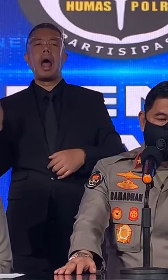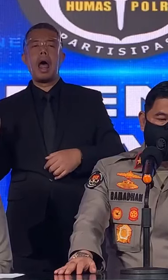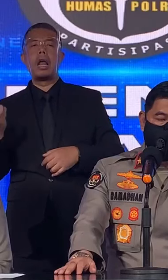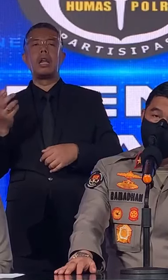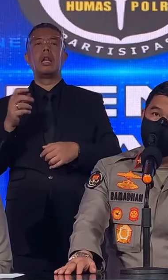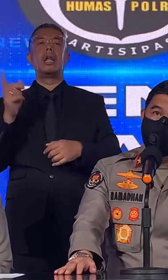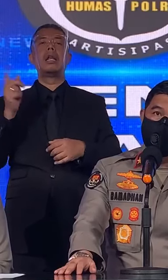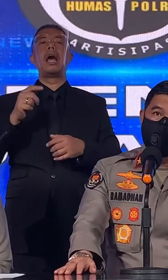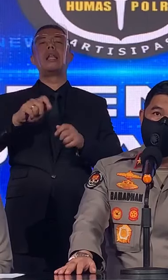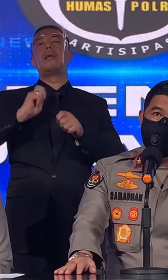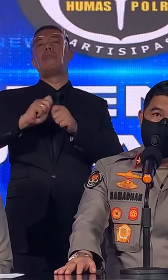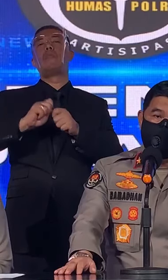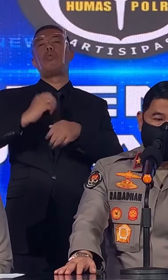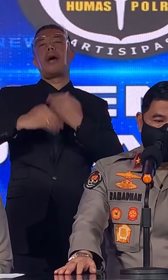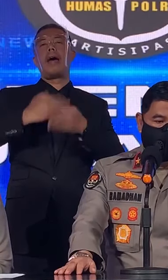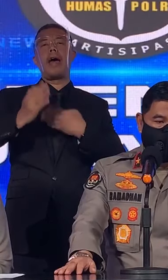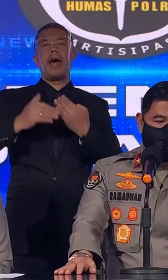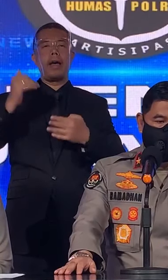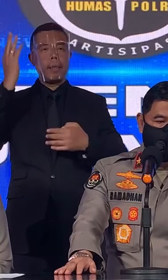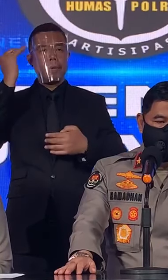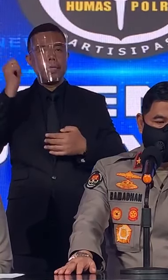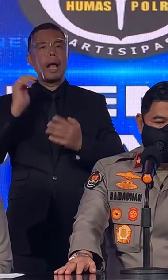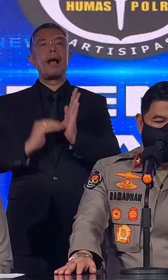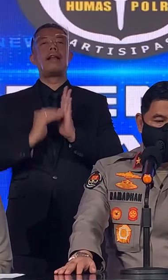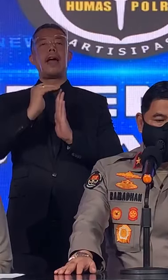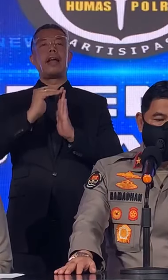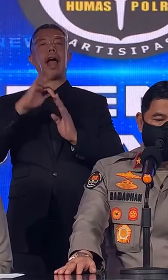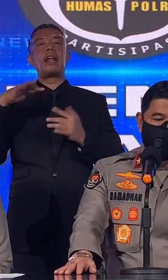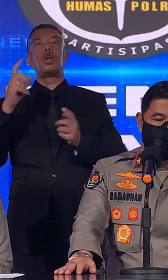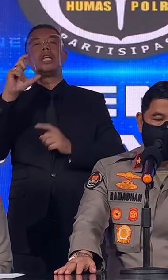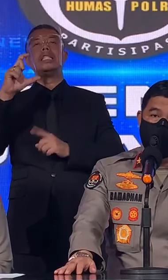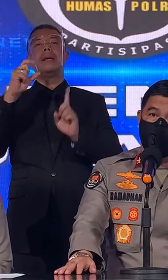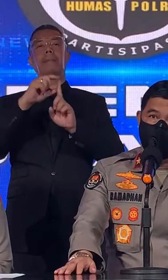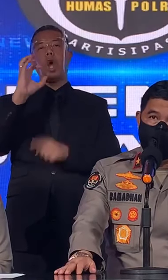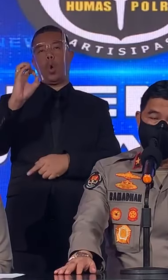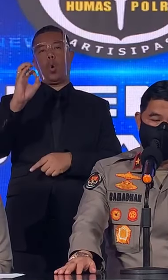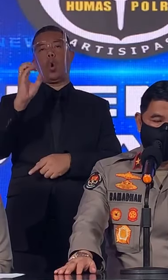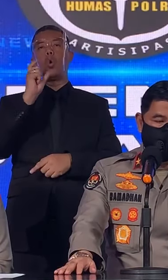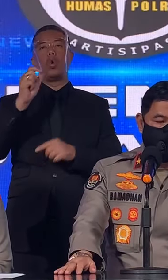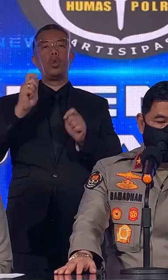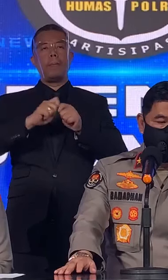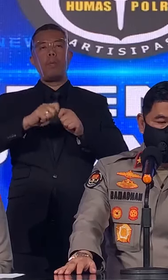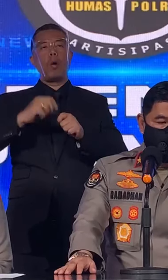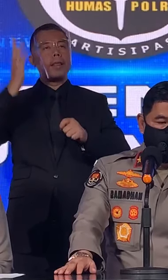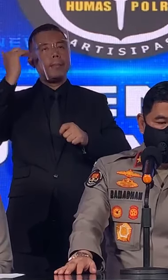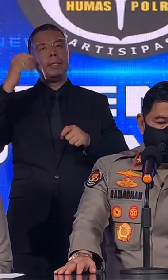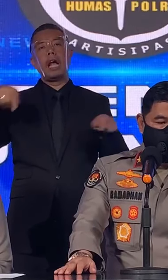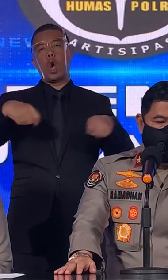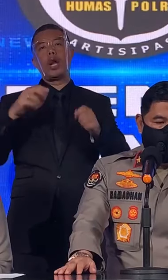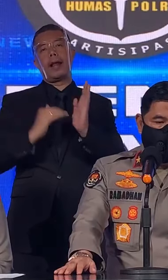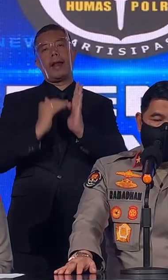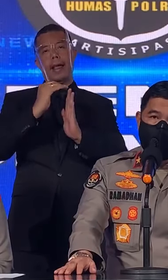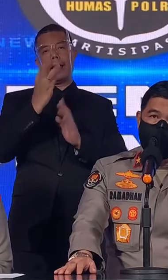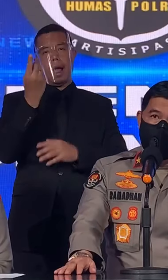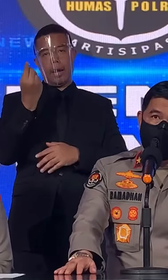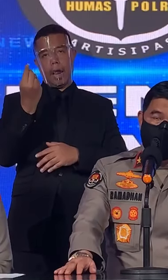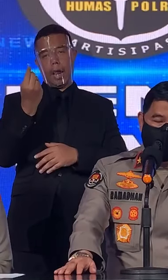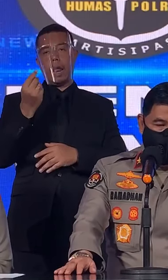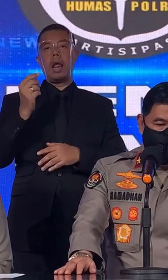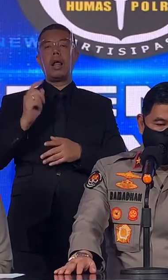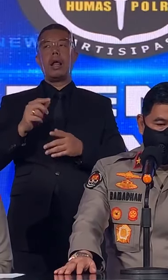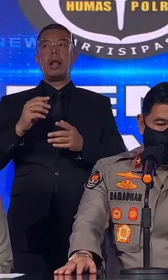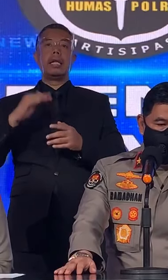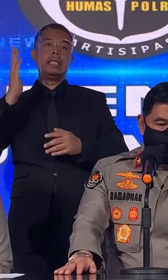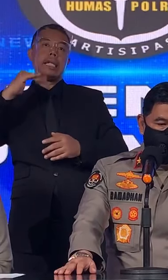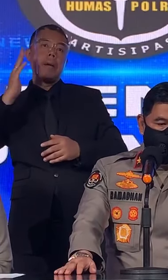Baku Produksi Atau CPO Untuk Minyak Goreng Kenaikan Harga